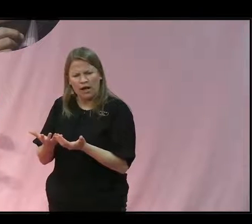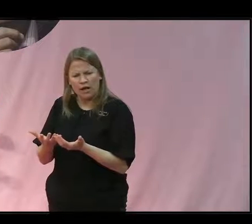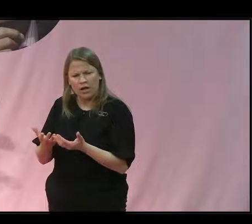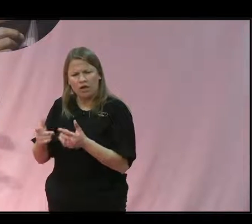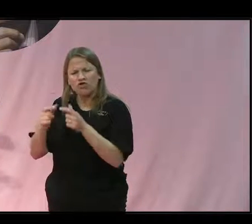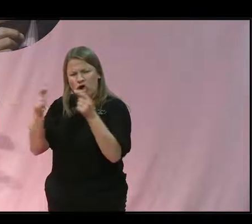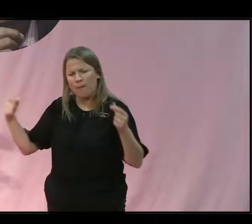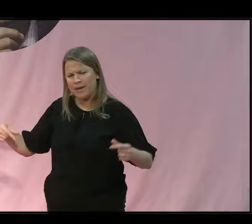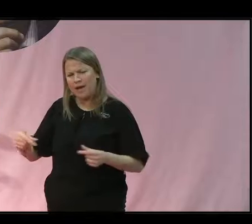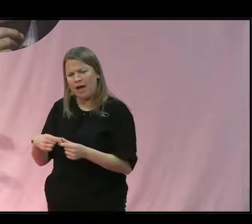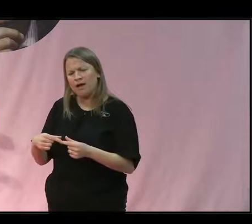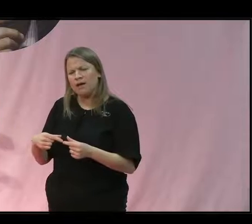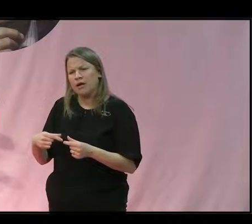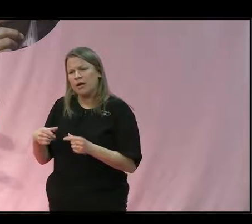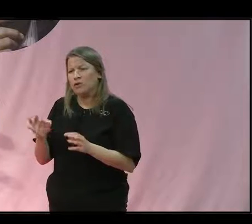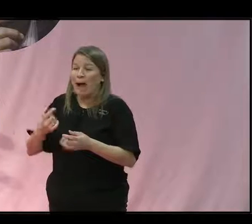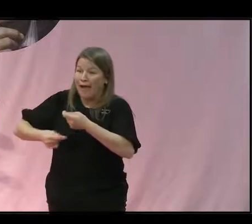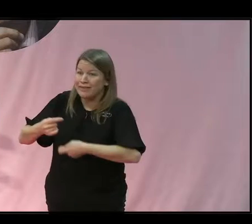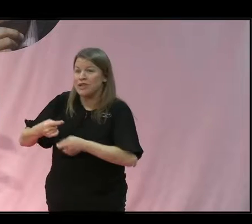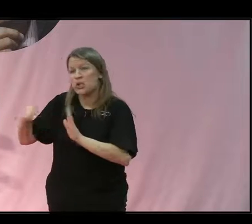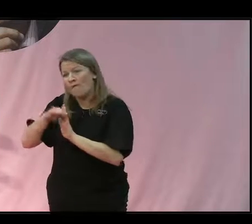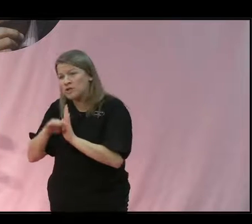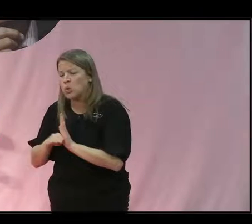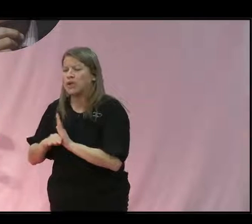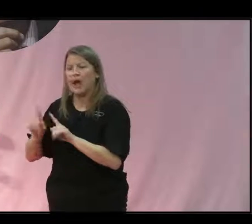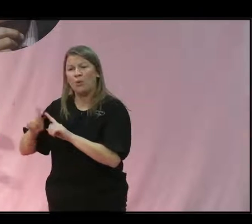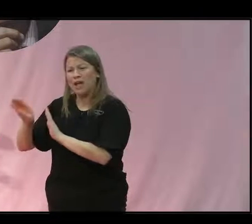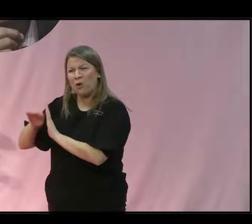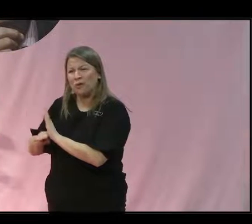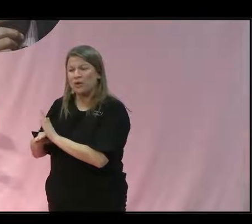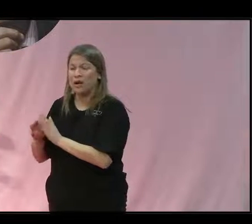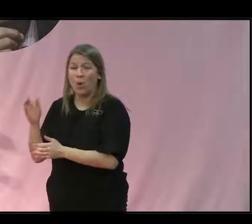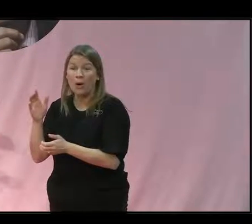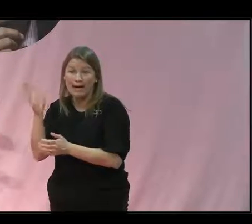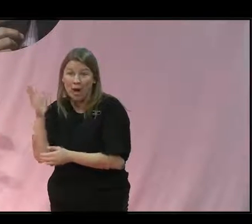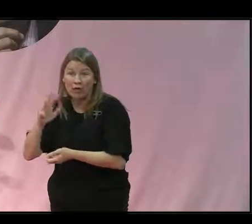miljökonventioner och handelskonventioner och så vidare? Och klimatkonventioner.